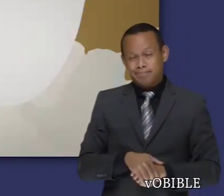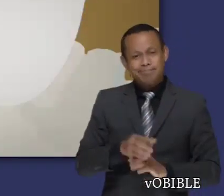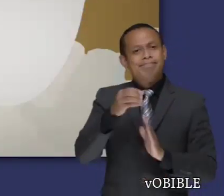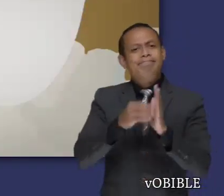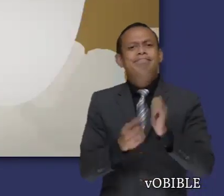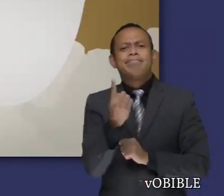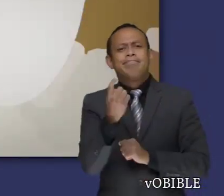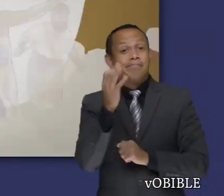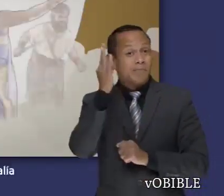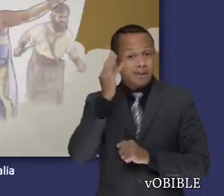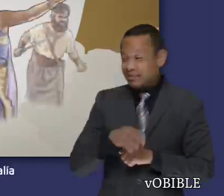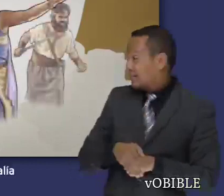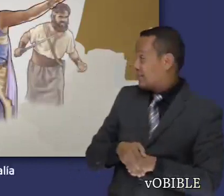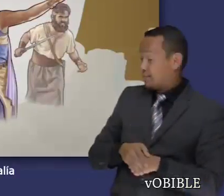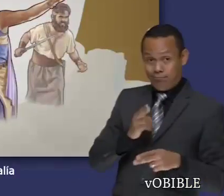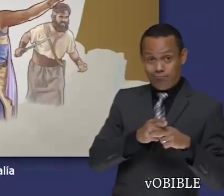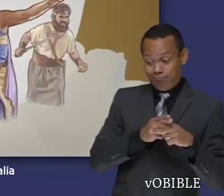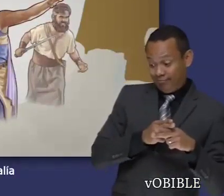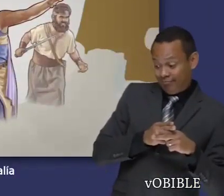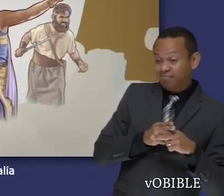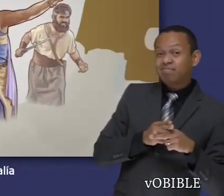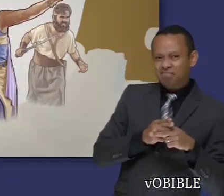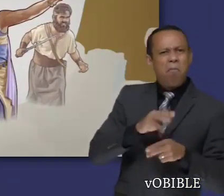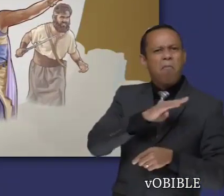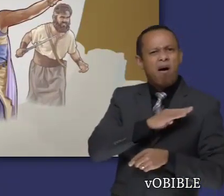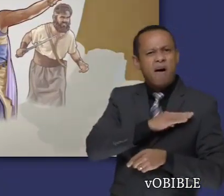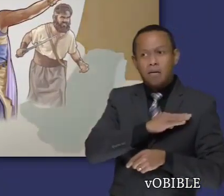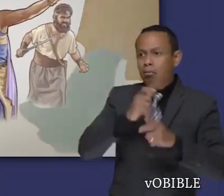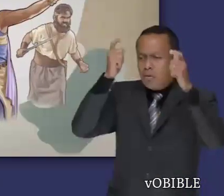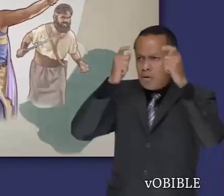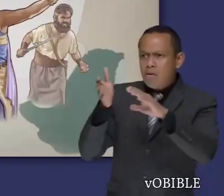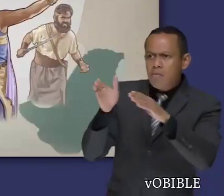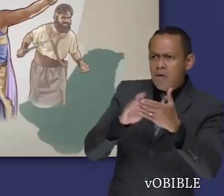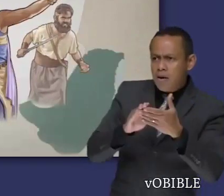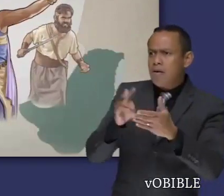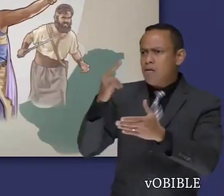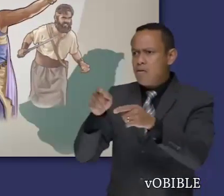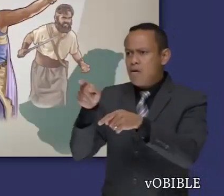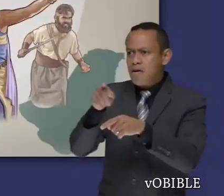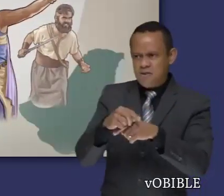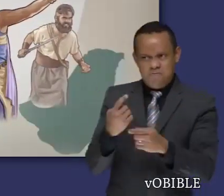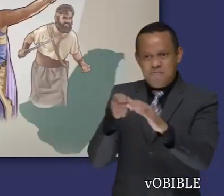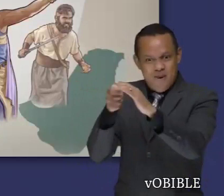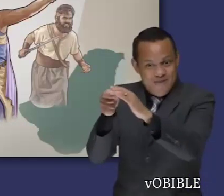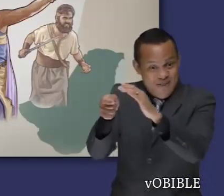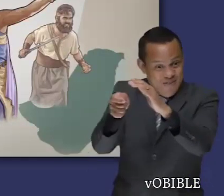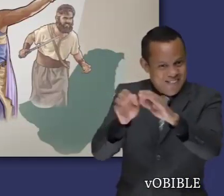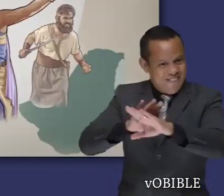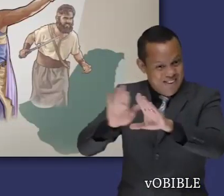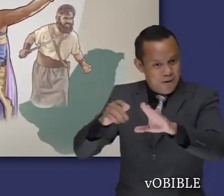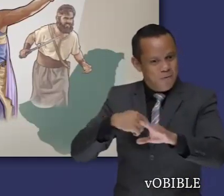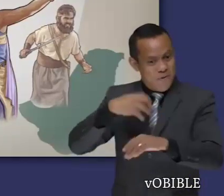En el capítulo 11, Atalía, la hija de Acab, se apodera del trono de Judá y trata de acabar con todos los